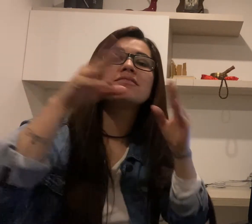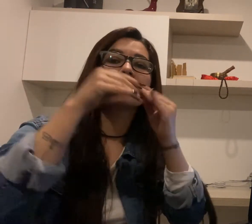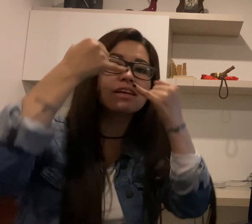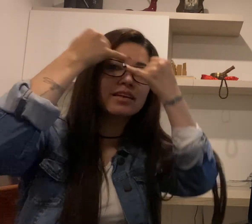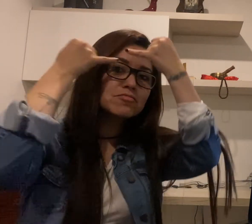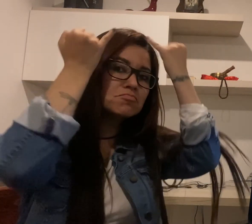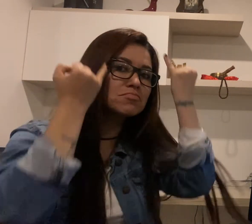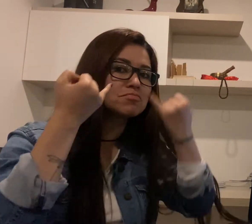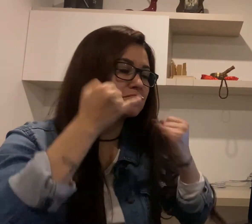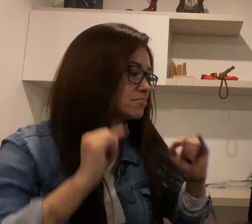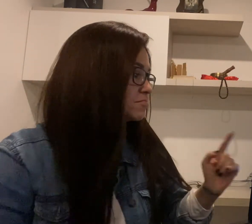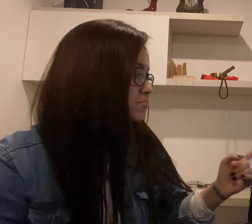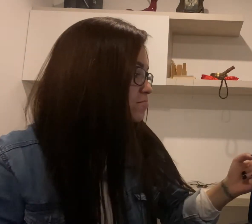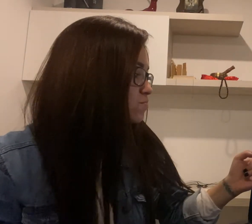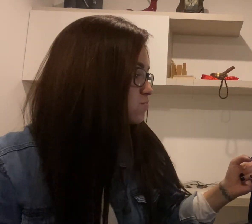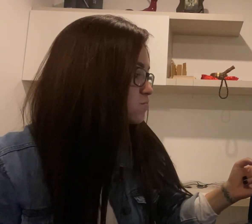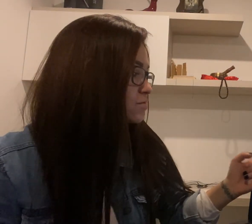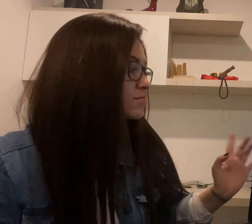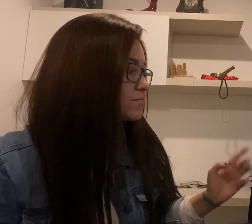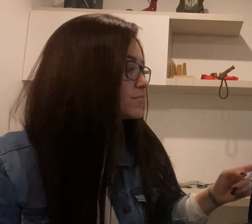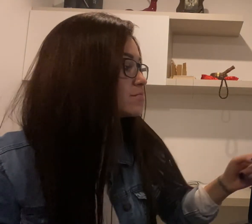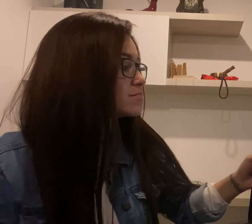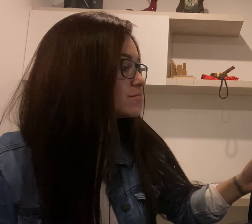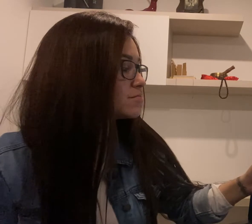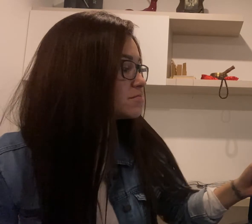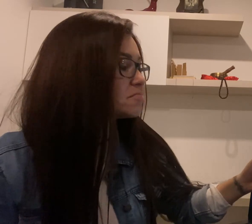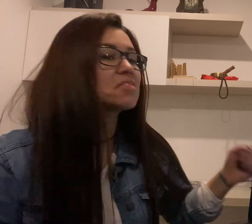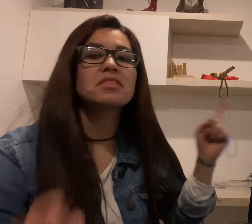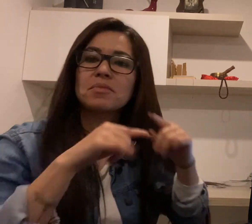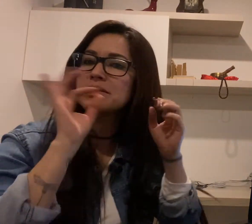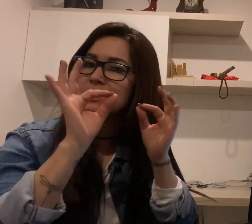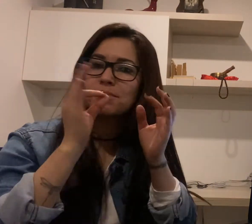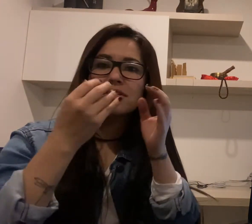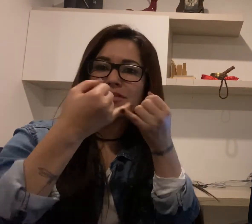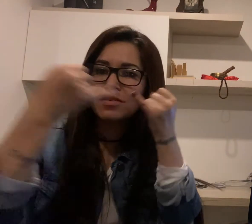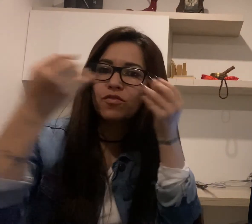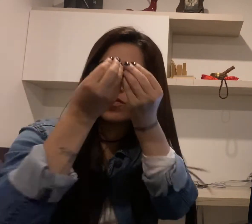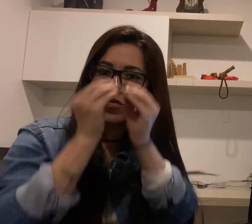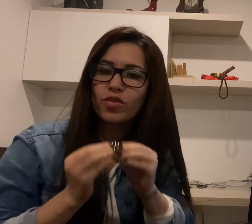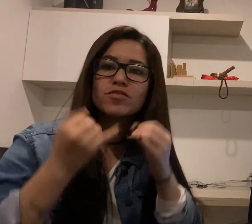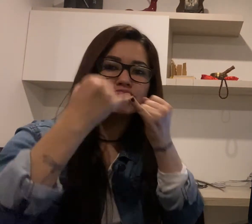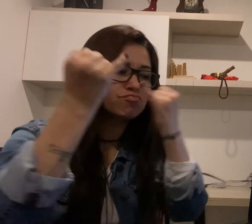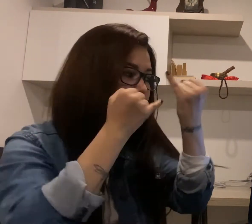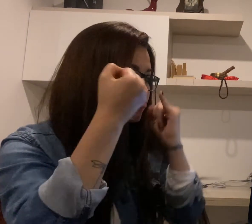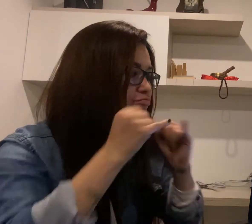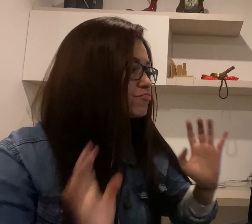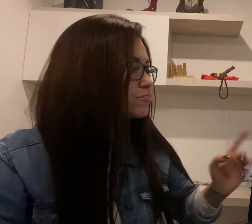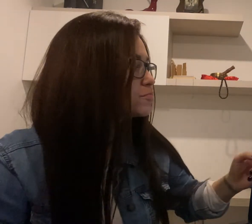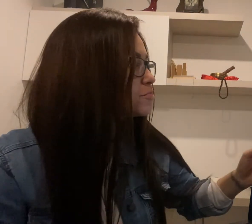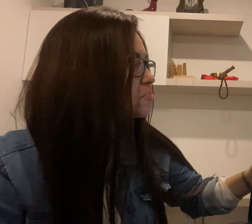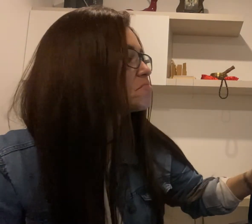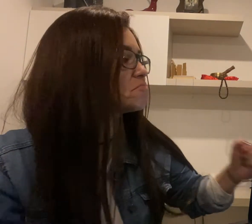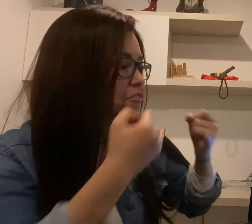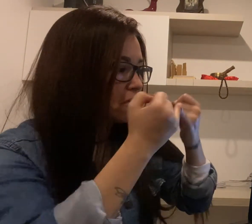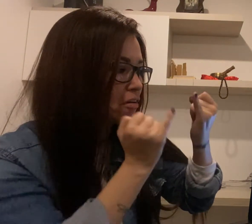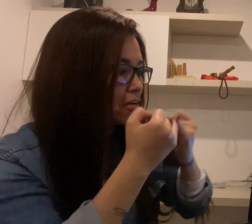específicamente. En esta que se denomina el beso, también representa una situación popular.